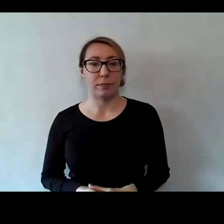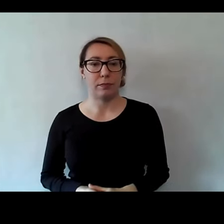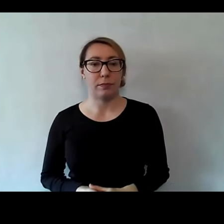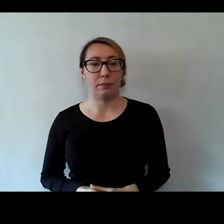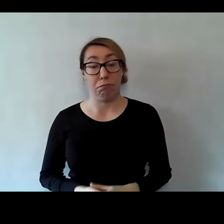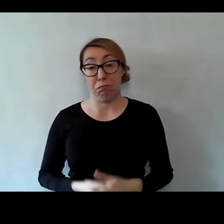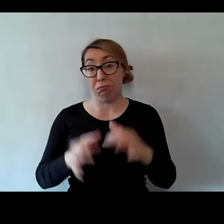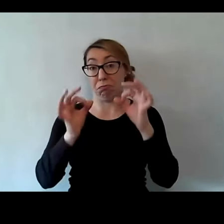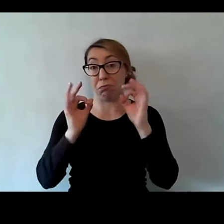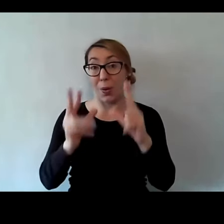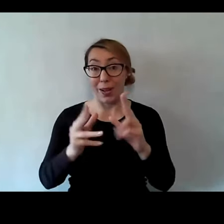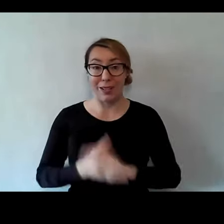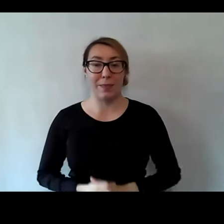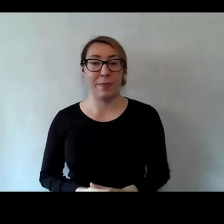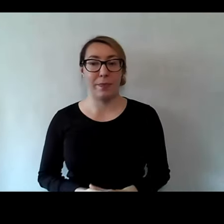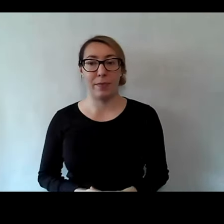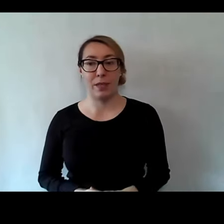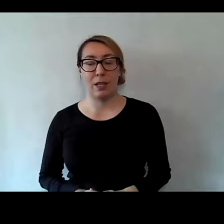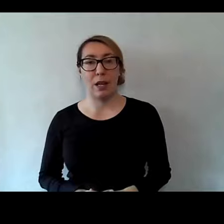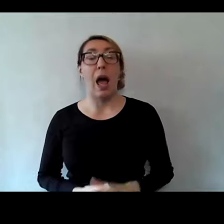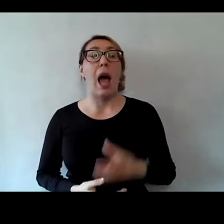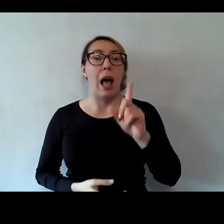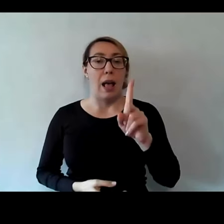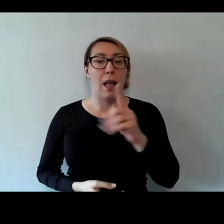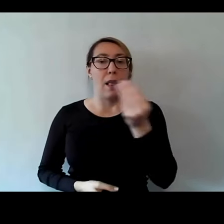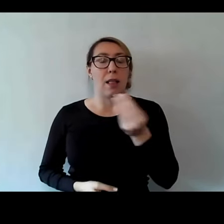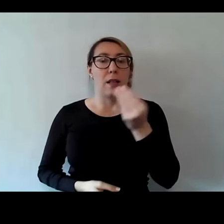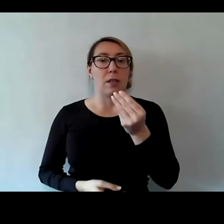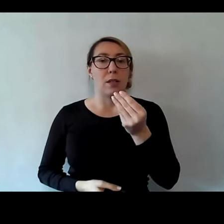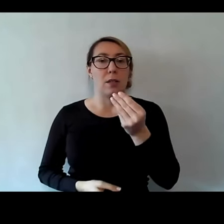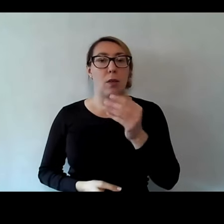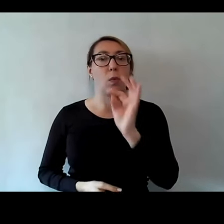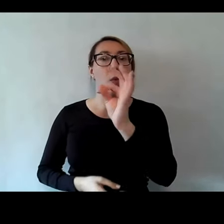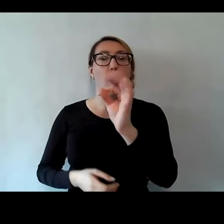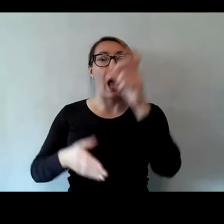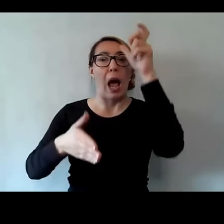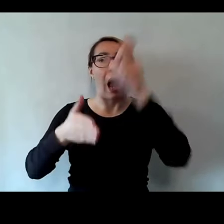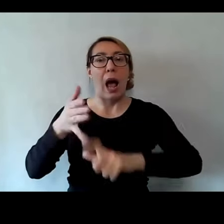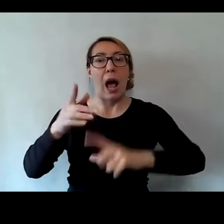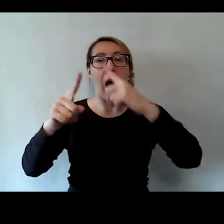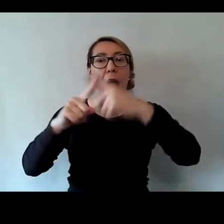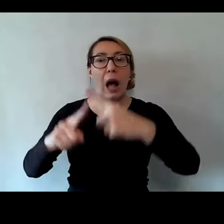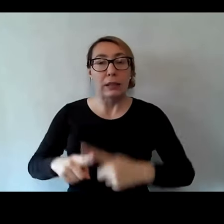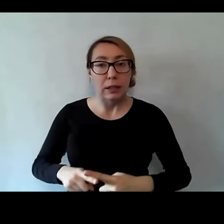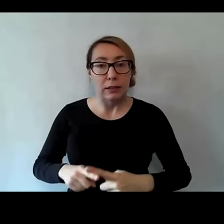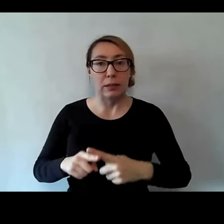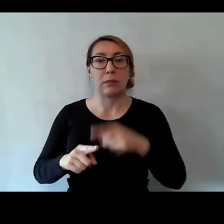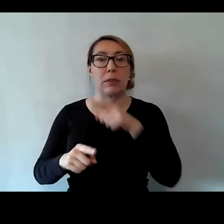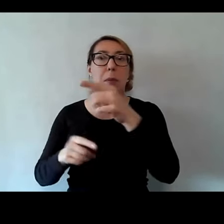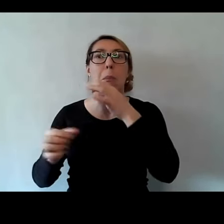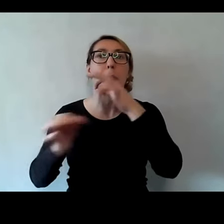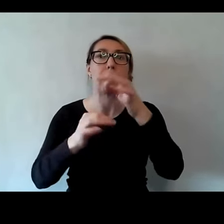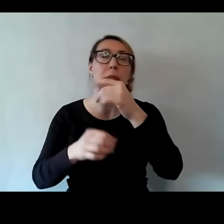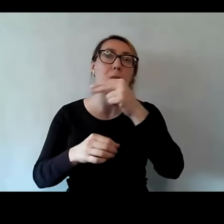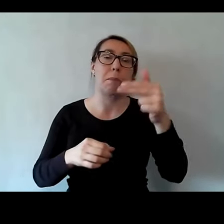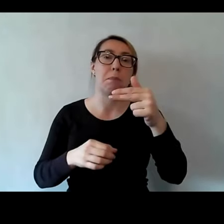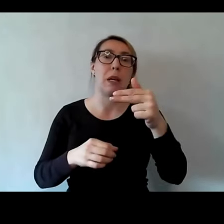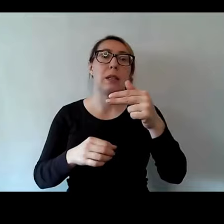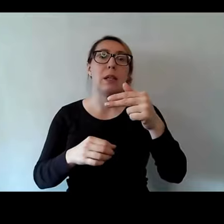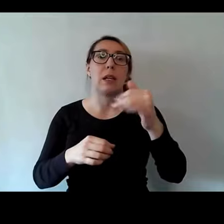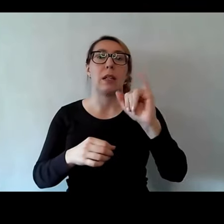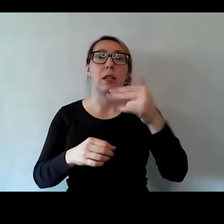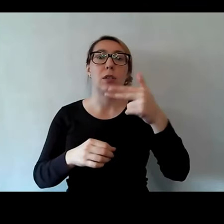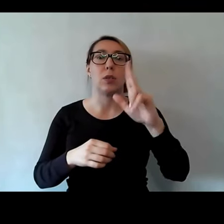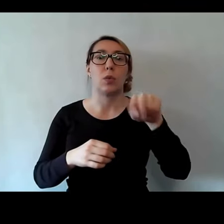Okej. Jeszcze część z Państwa w swoich ankietach też pytała o sam Inkubator Innowacji Społecznych, bo